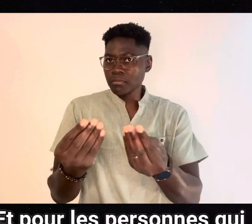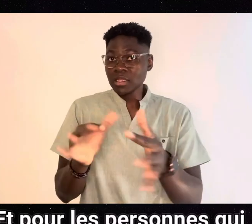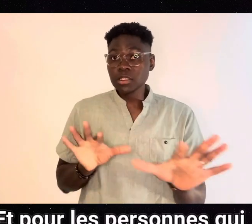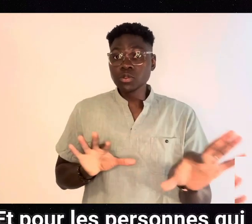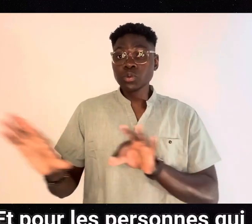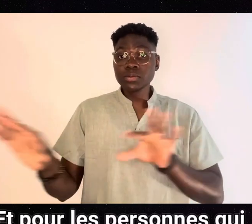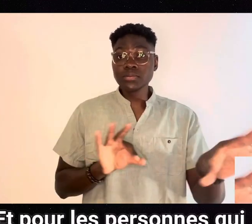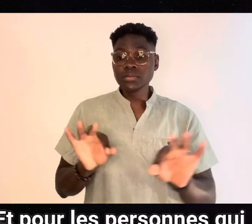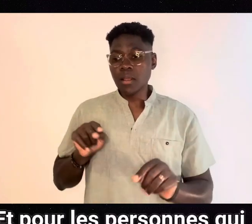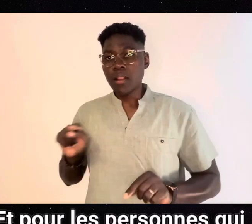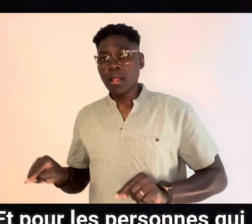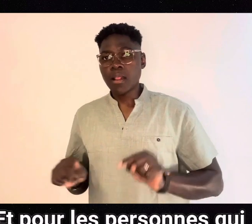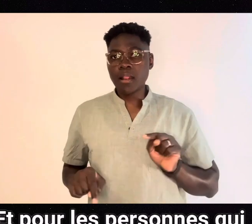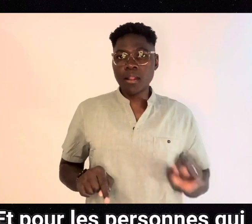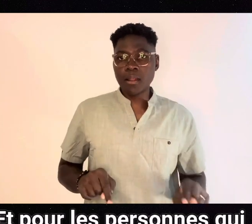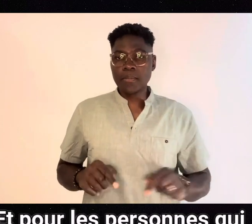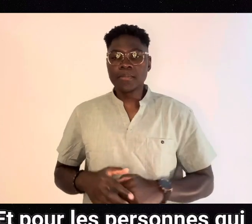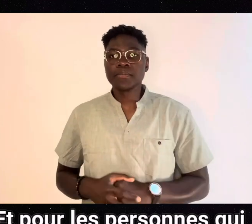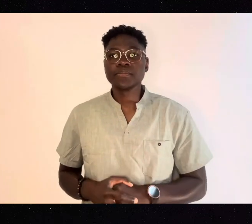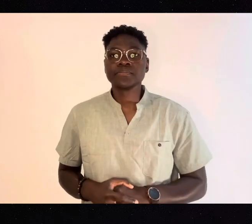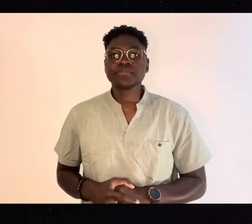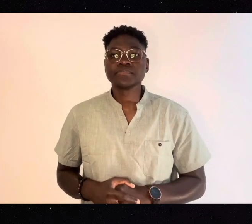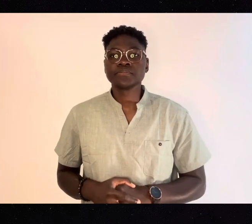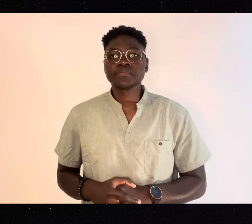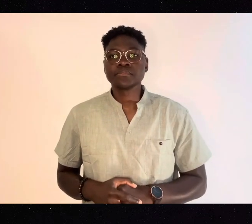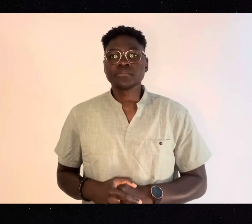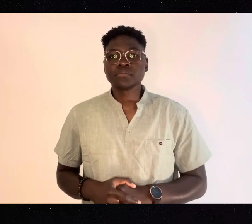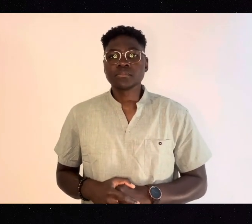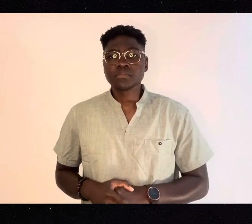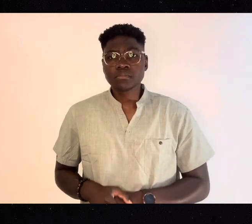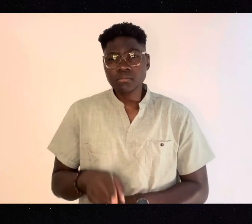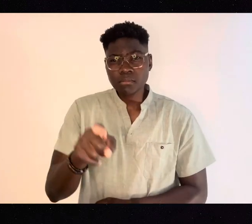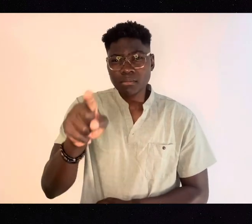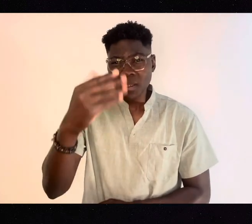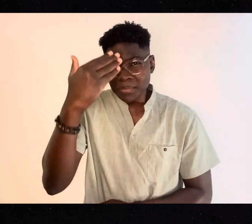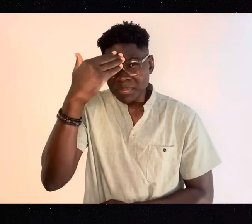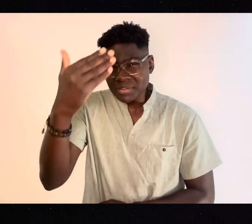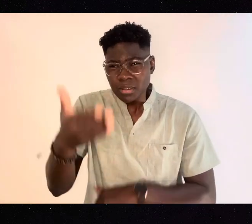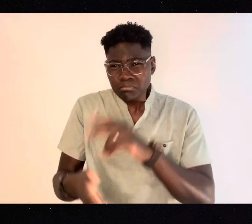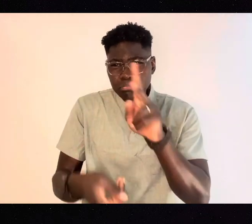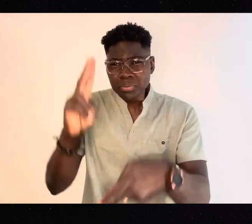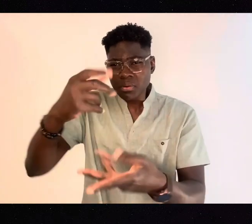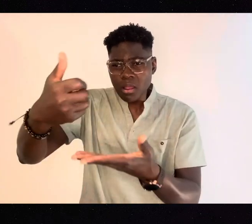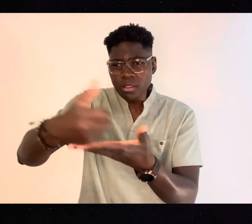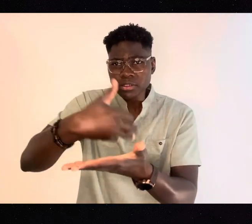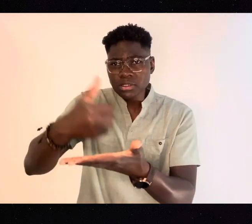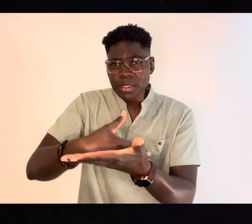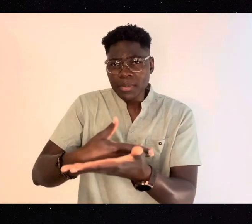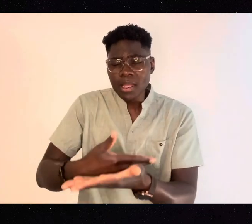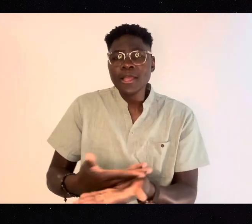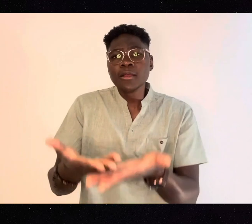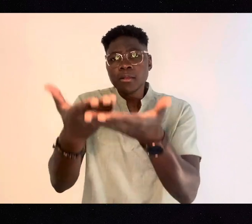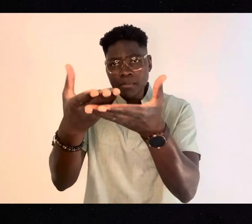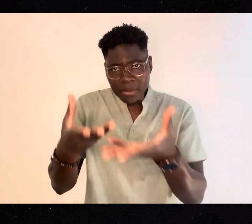Et pour les personnes qui suivent régulièrement ENF, il y aura également des avantages. Vous pourrez choisir.